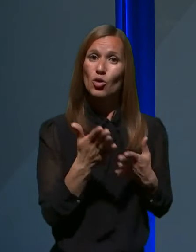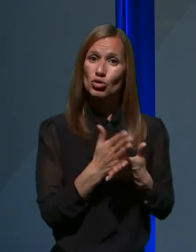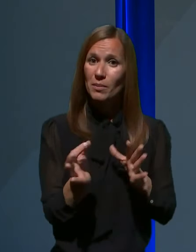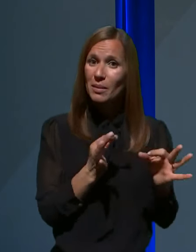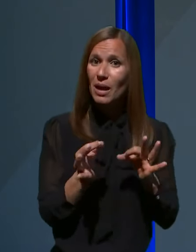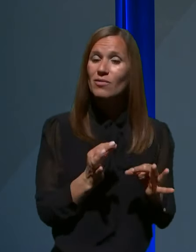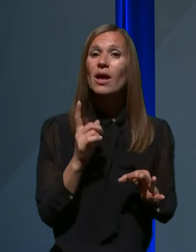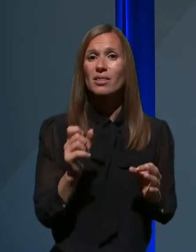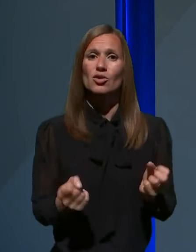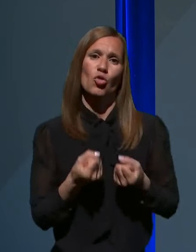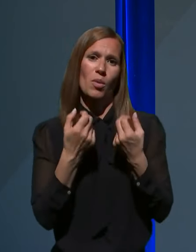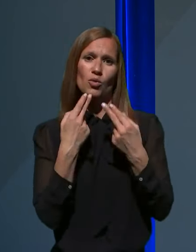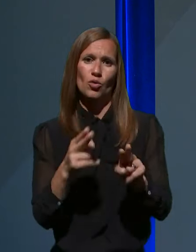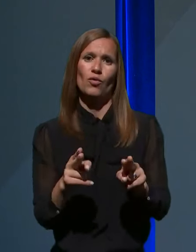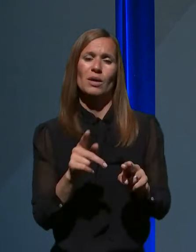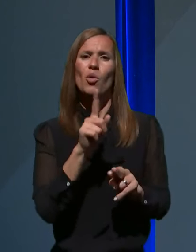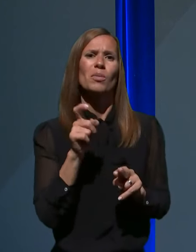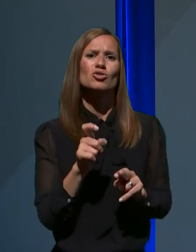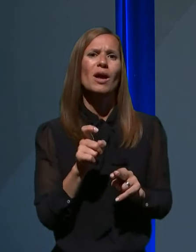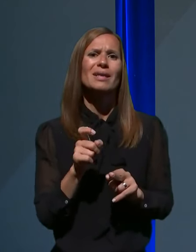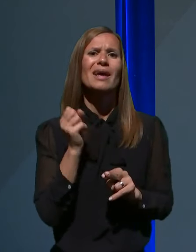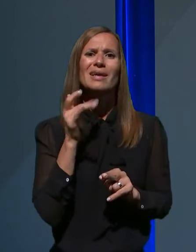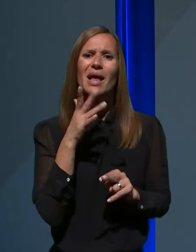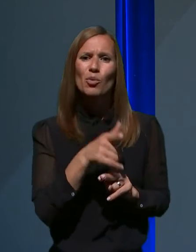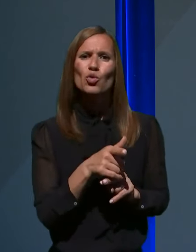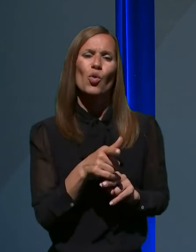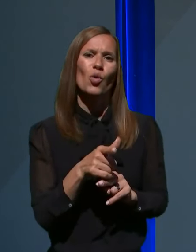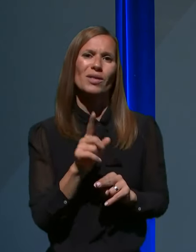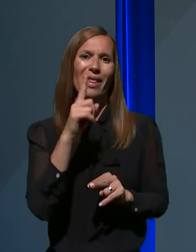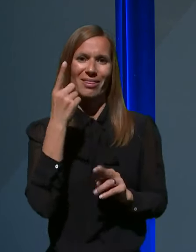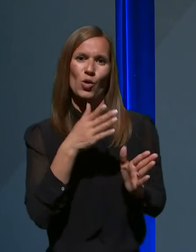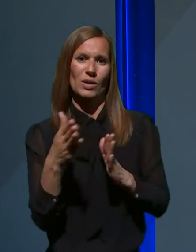odgovorim na vprašanje, kdaj bo to na dnevni red uvrščeno.